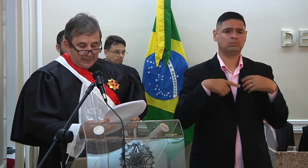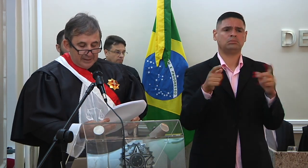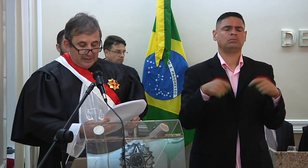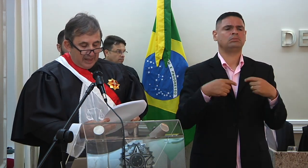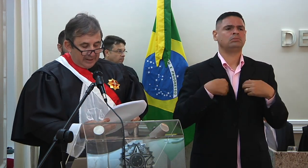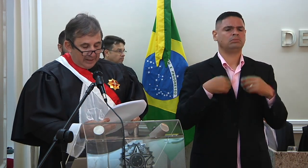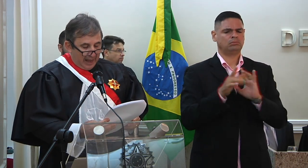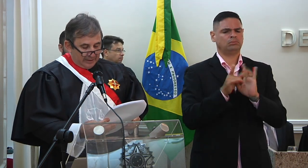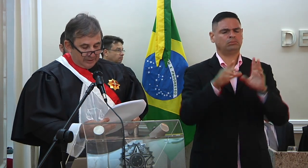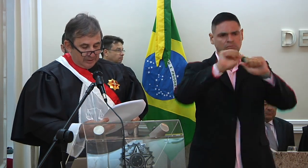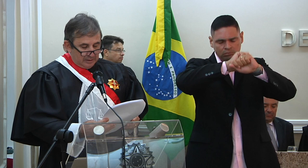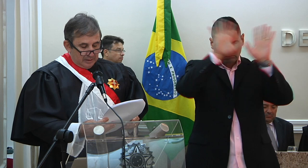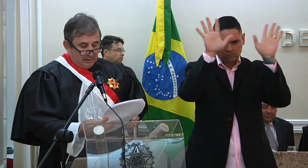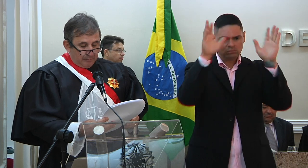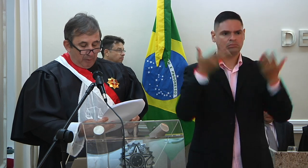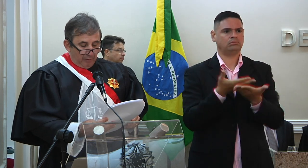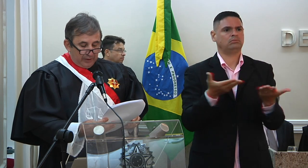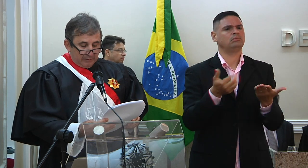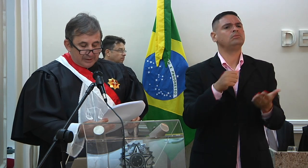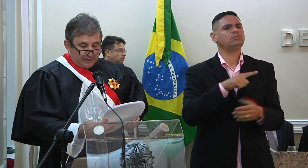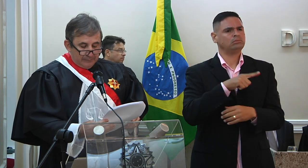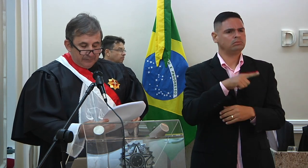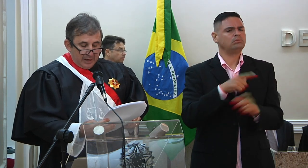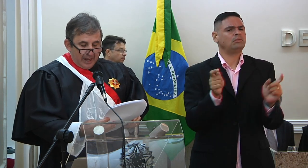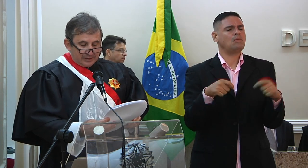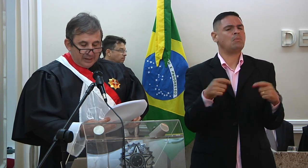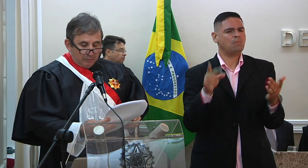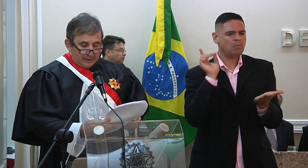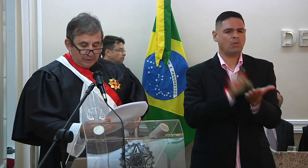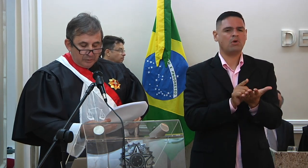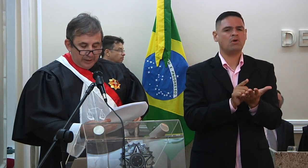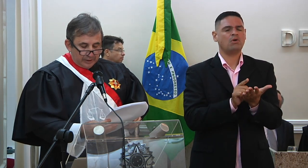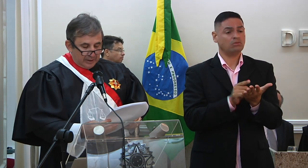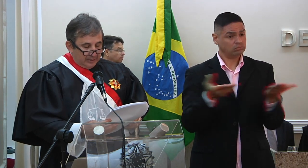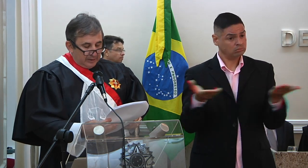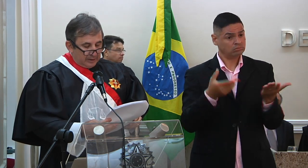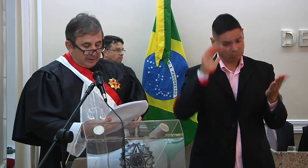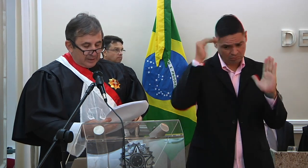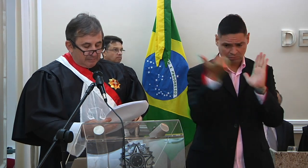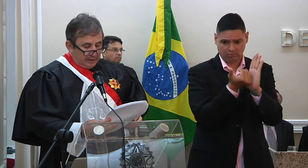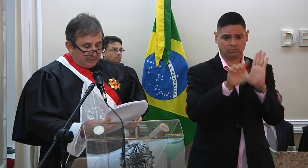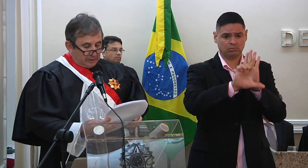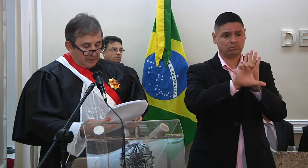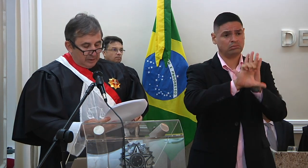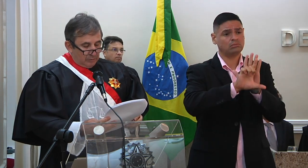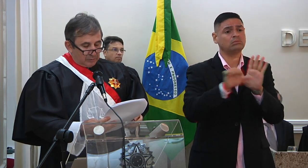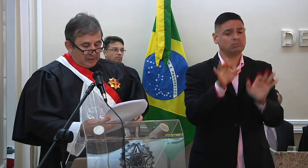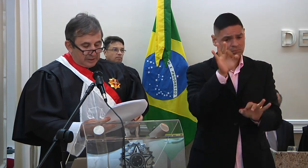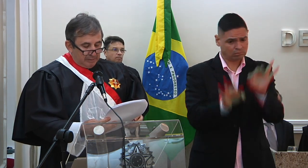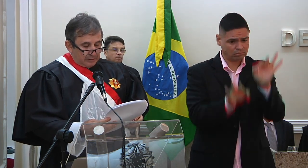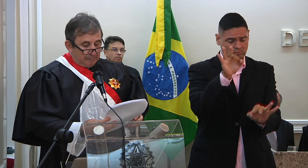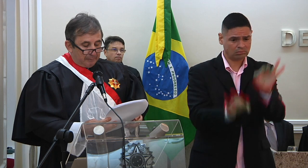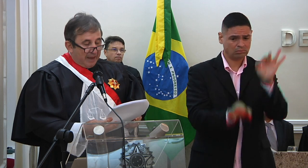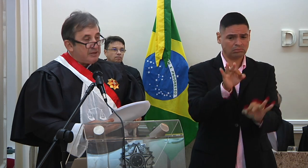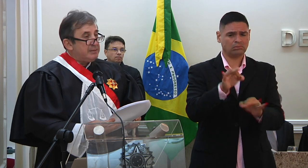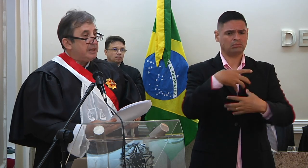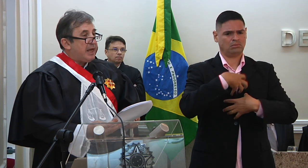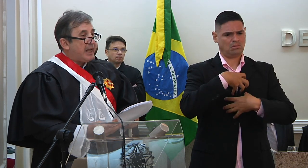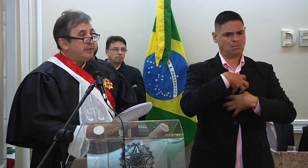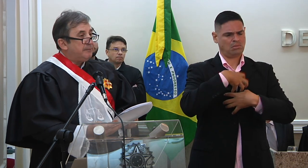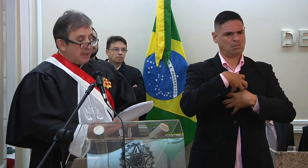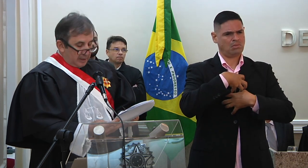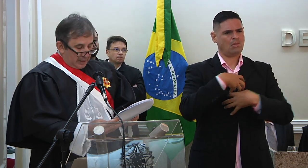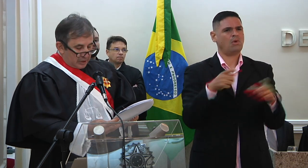coerência e integridade, promovendo, assim, a segurança jurídica que transmite um sentimento de